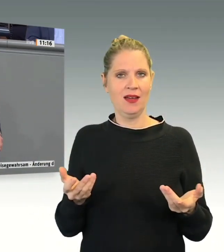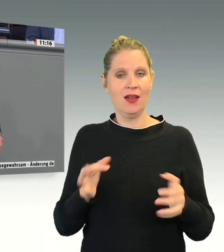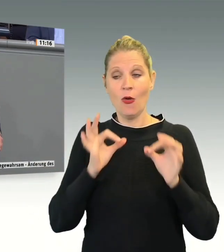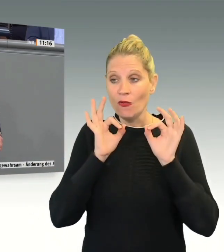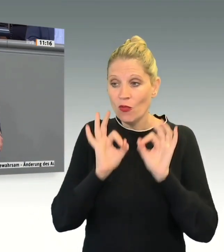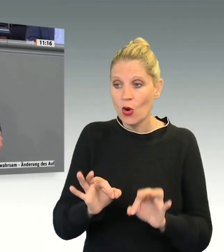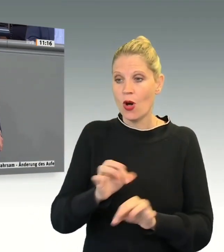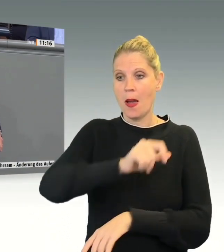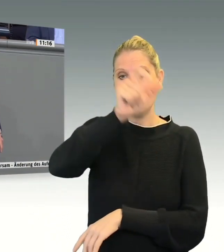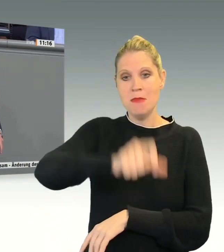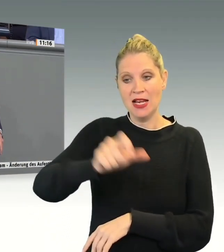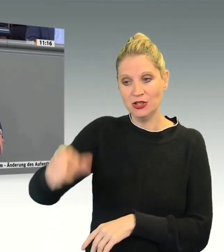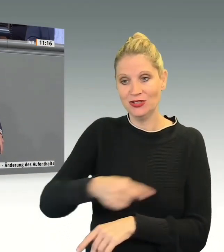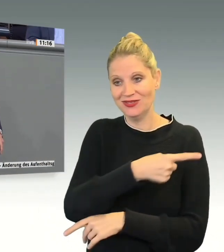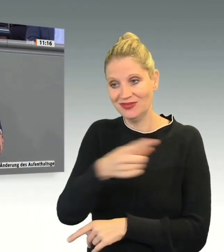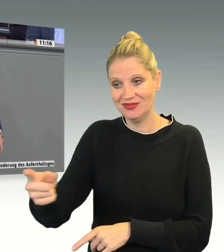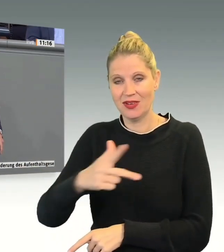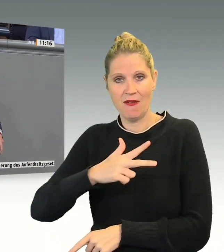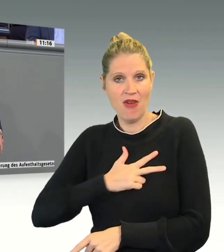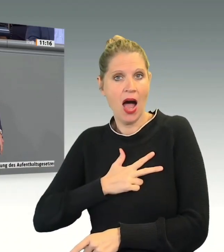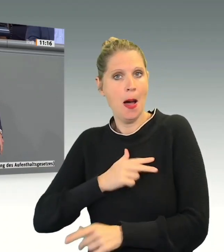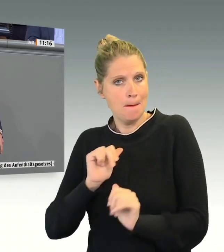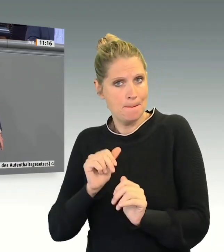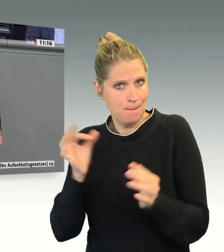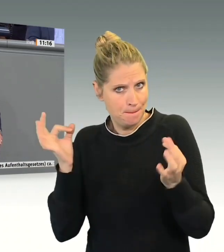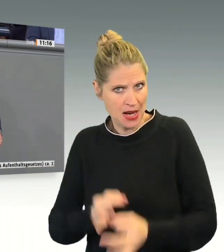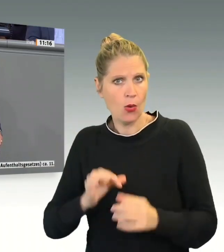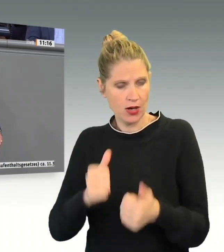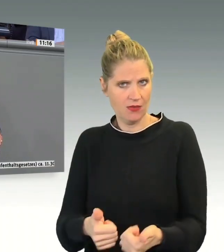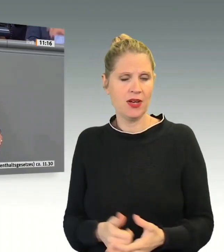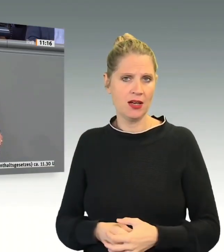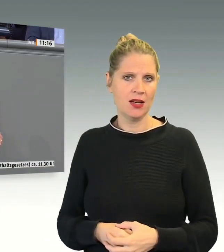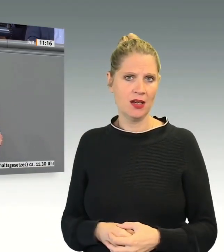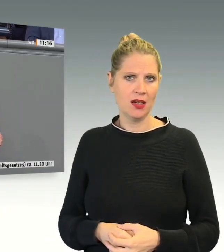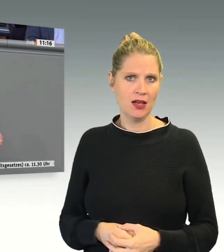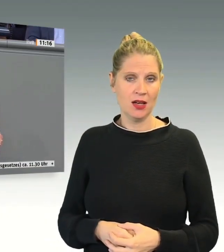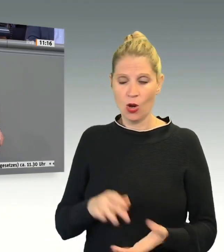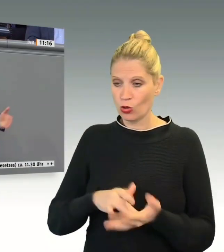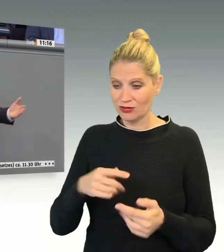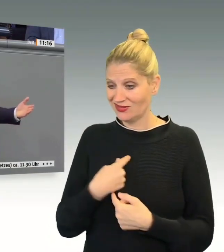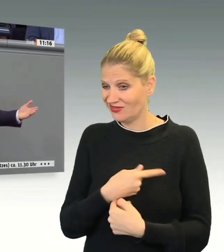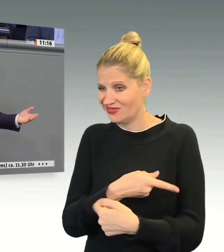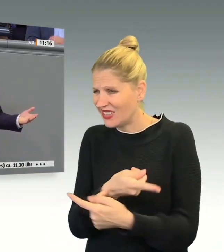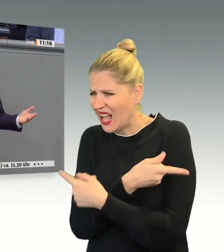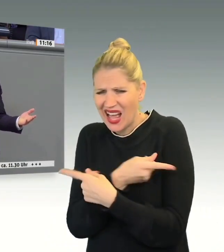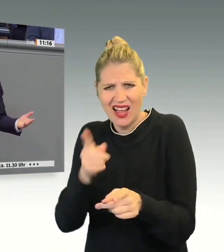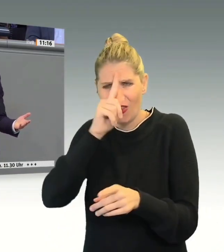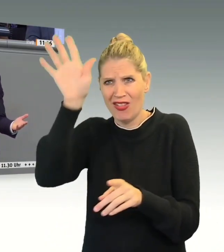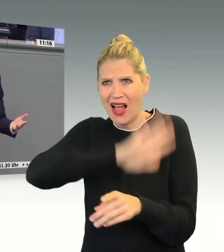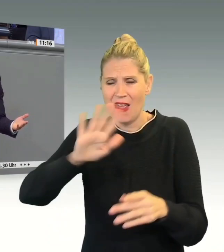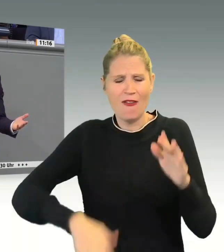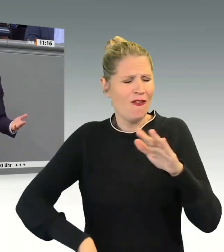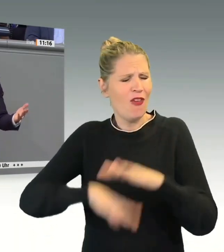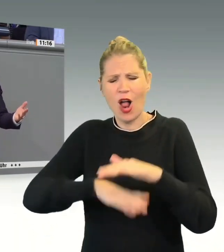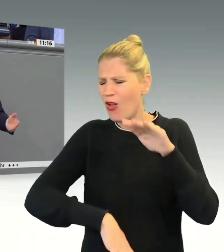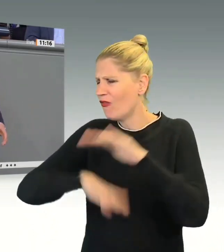Menschen, die tatsächlich Hilfe brauchen. Und die Kapazität, die ist am Ende. Man wundert sich bei Ihren Reden immer, ob Sie